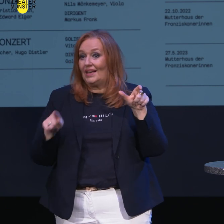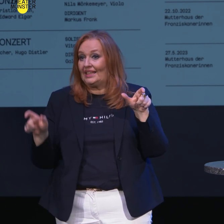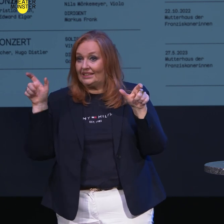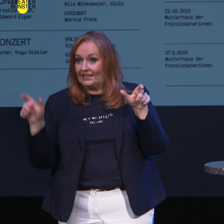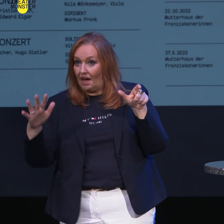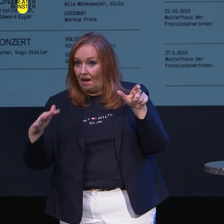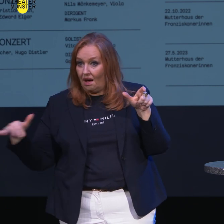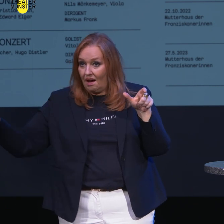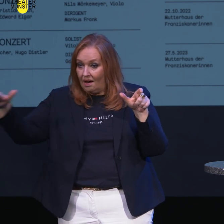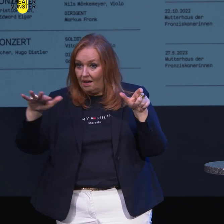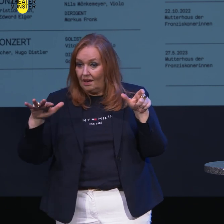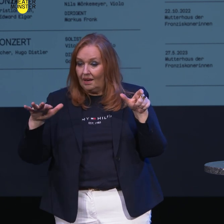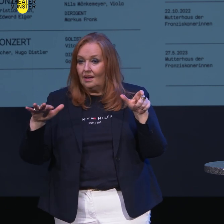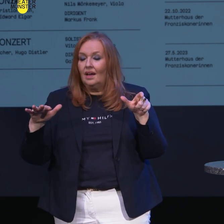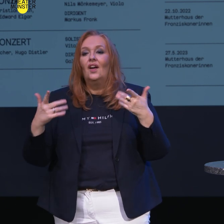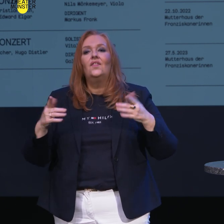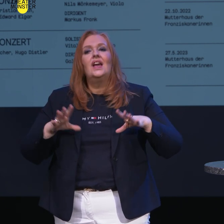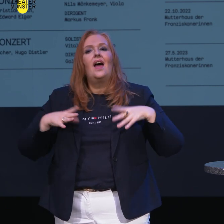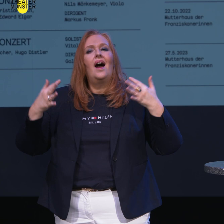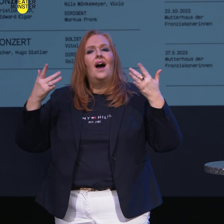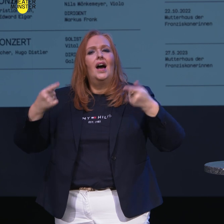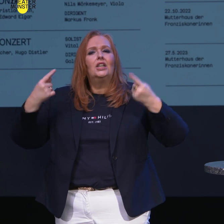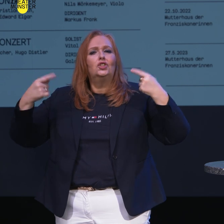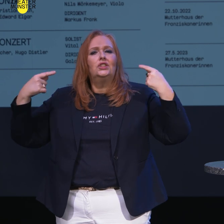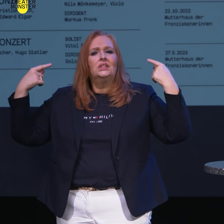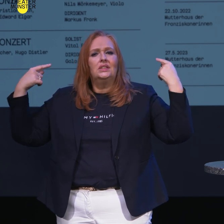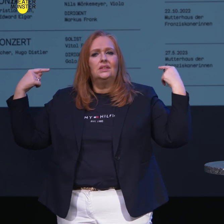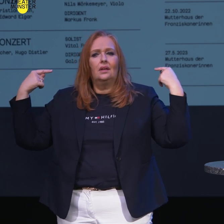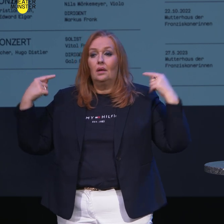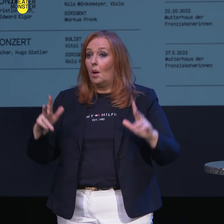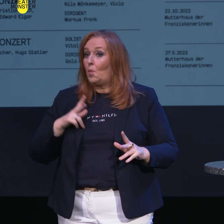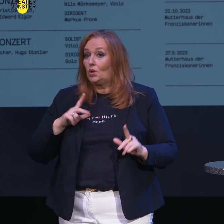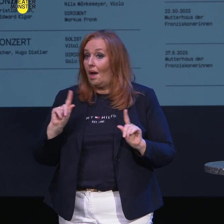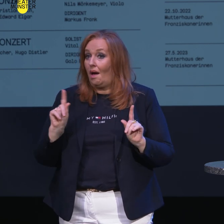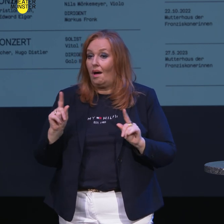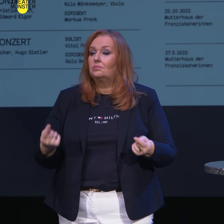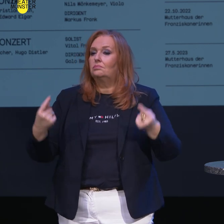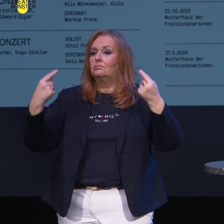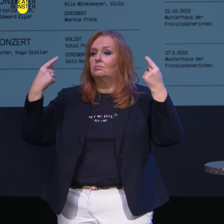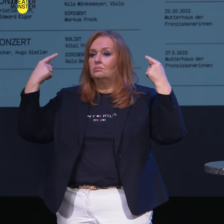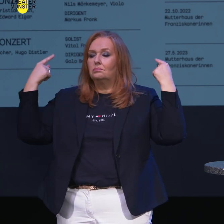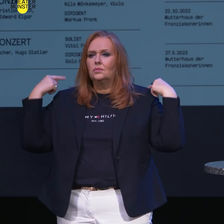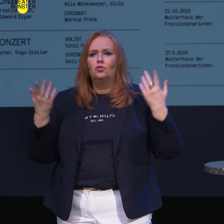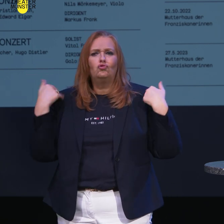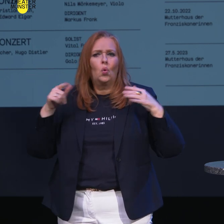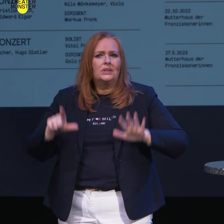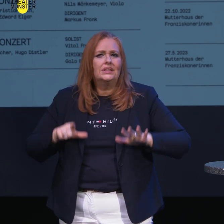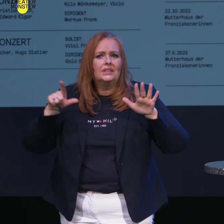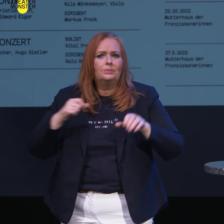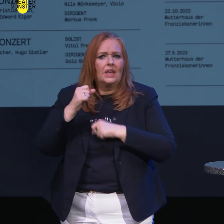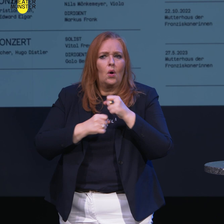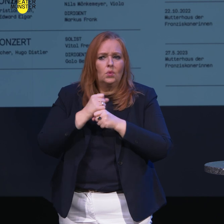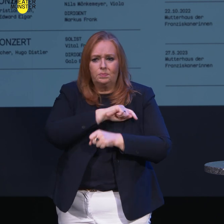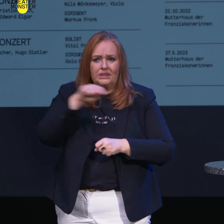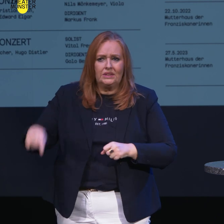eine lange, lange Geschichte hat. Das ist überhaupt keine moderne Form, sondern das gibt es schon eigentlich seit dem 17. Jahrhundert.